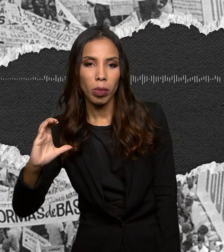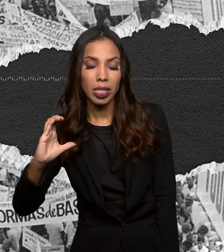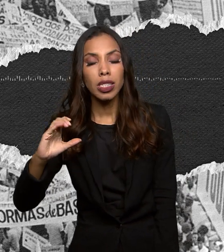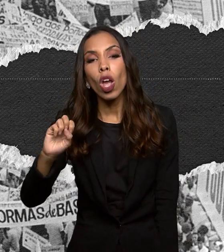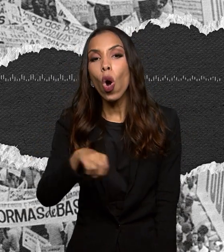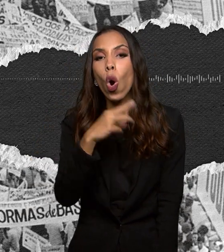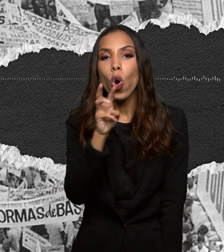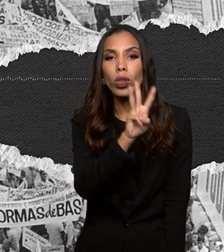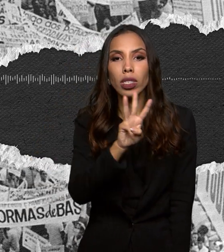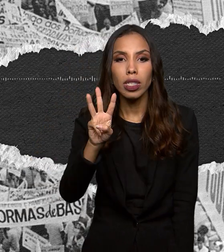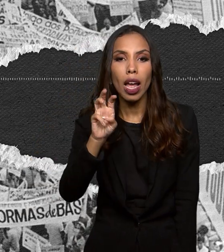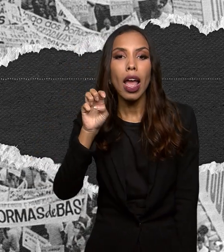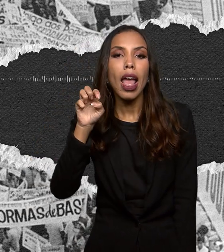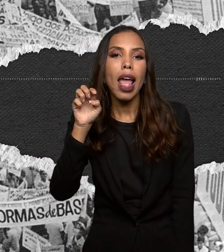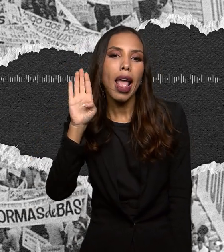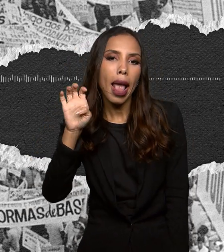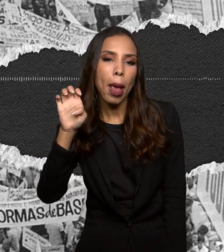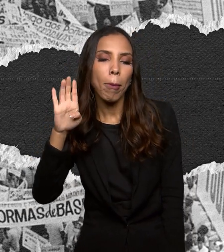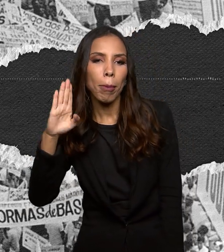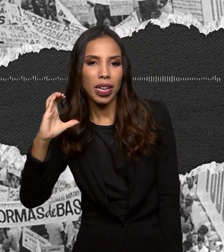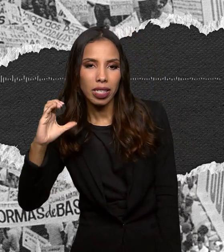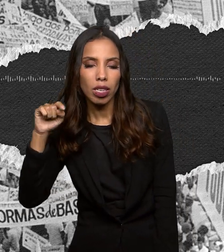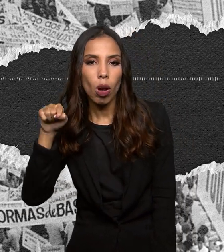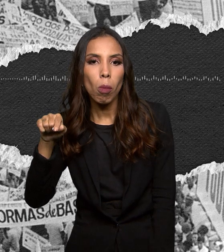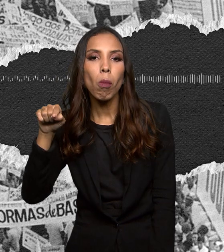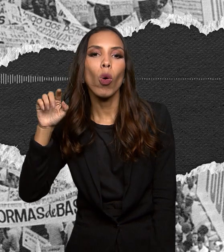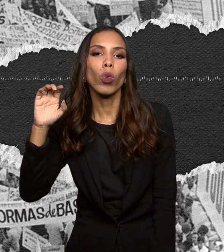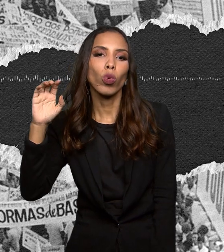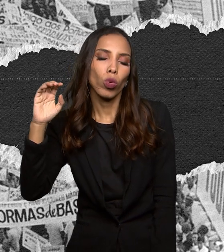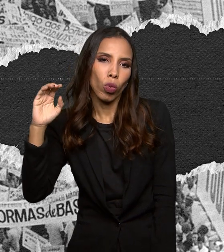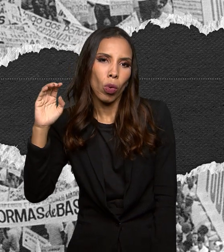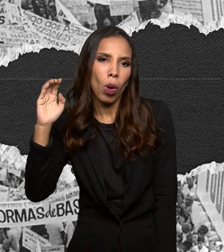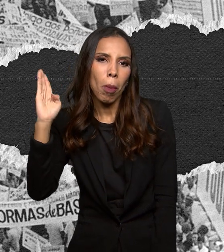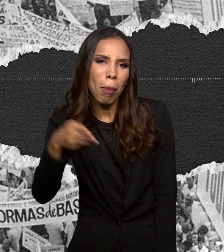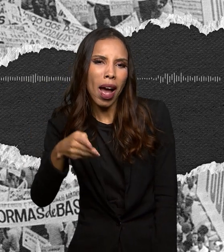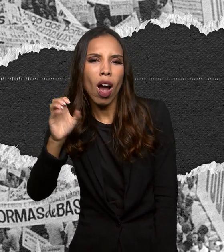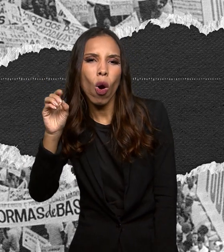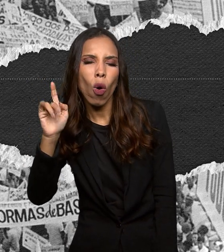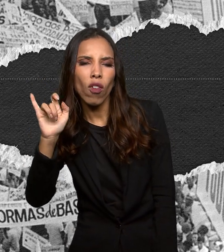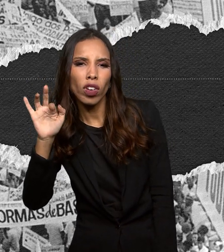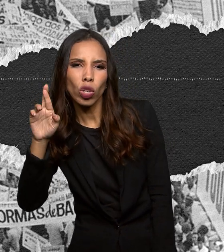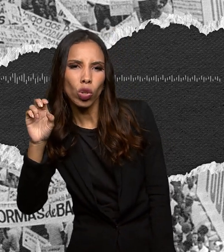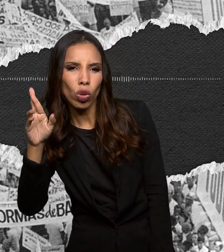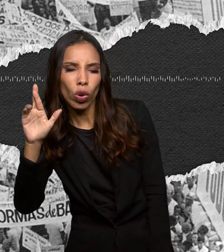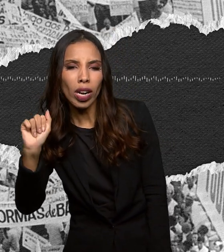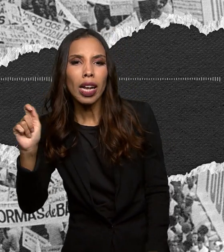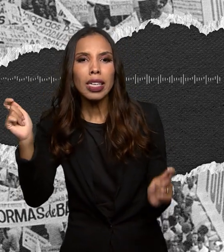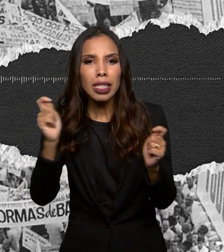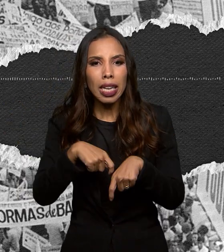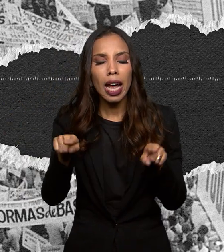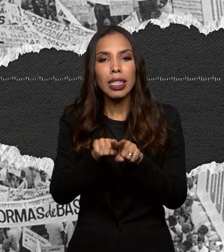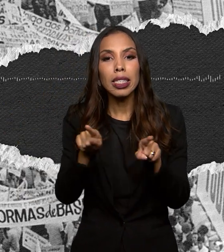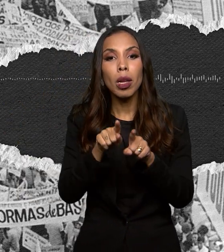.com.br barra ouvidoria também dá para fazer uma manifestação em libras para o número